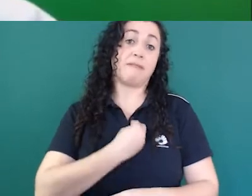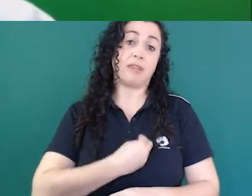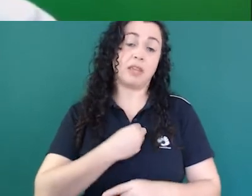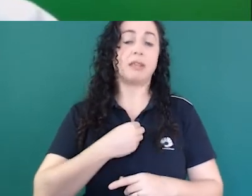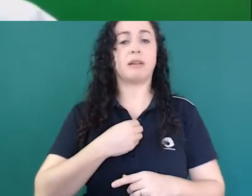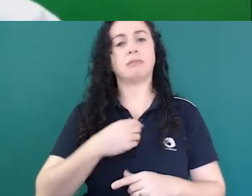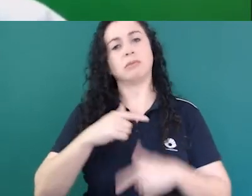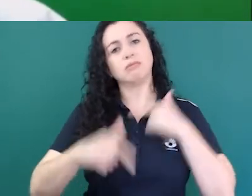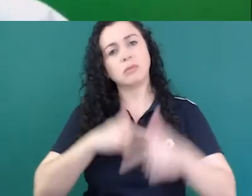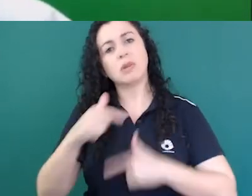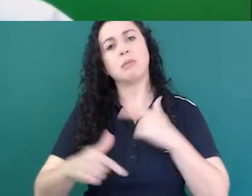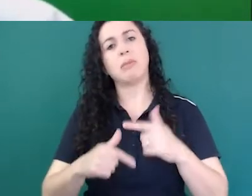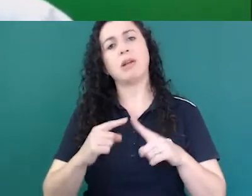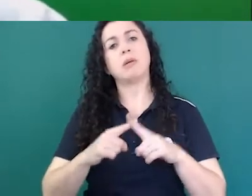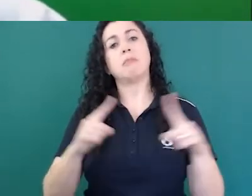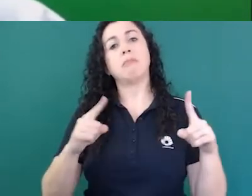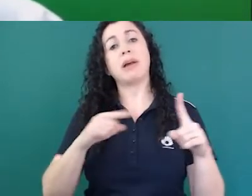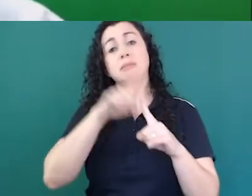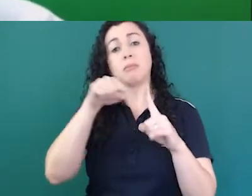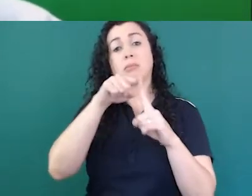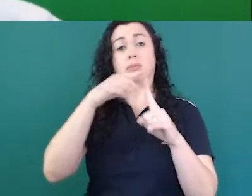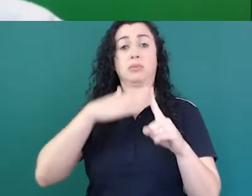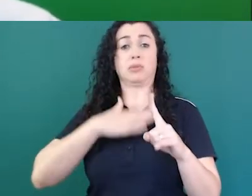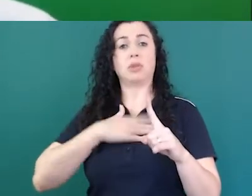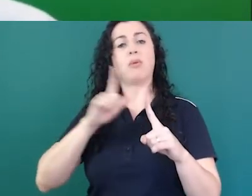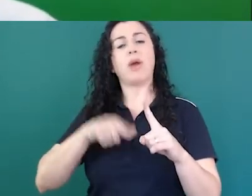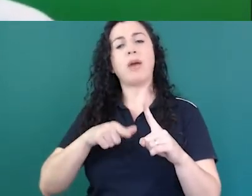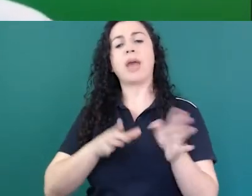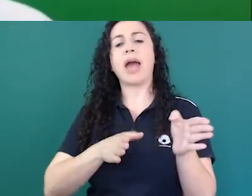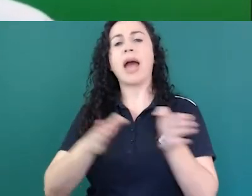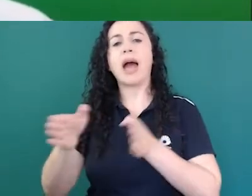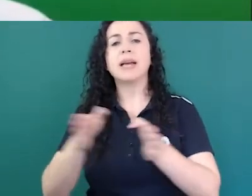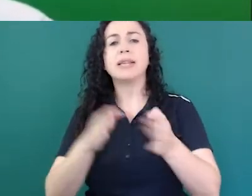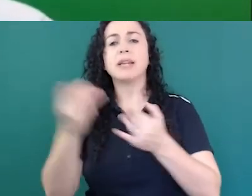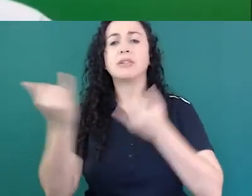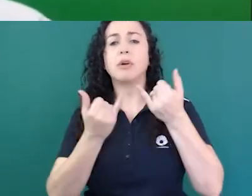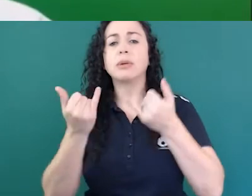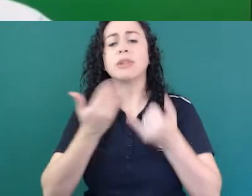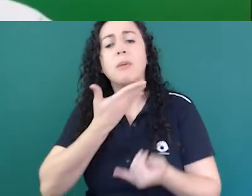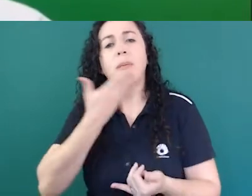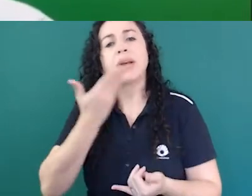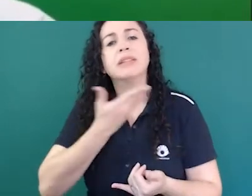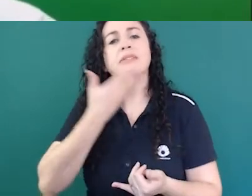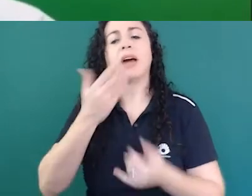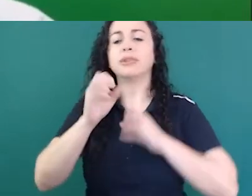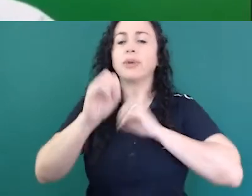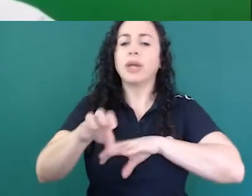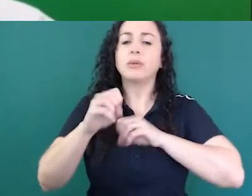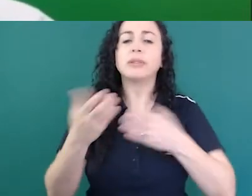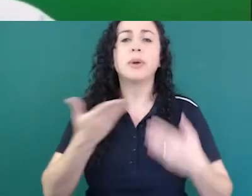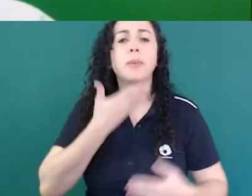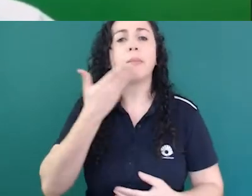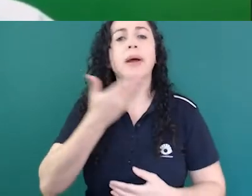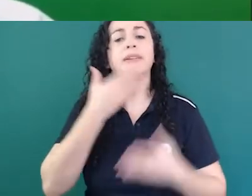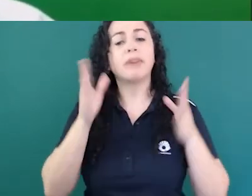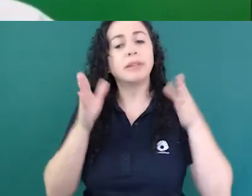permitir o acesso a informação e educação na memoria que eu acho que tem sido penalizada